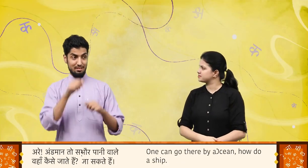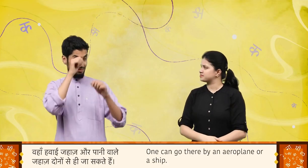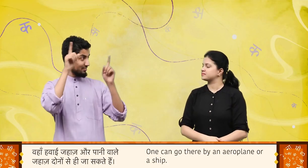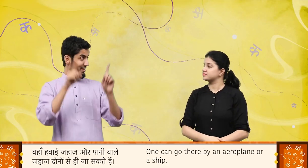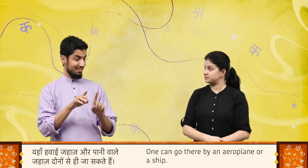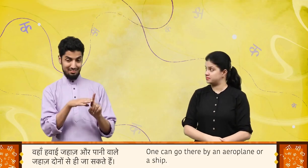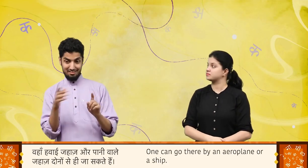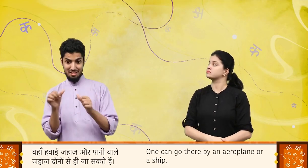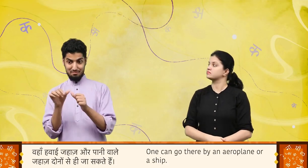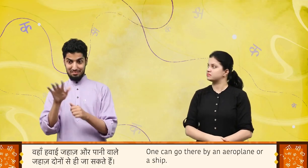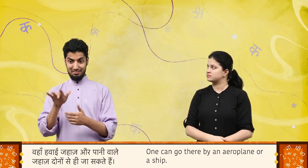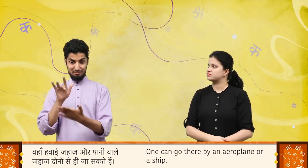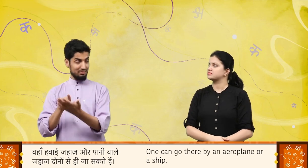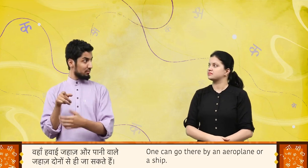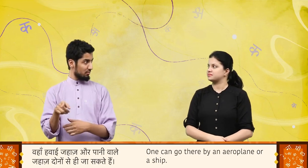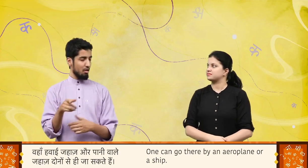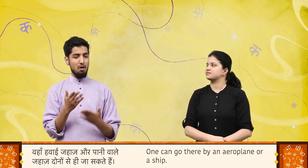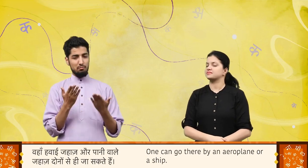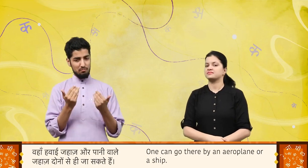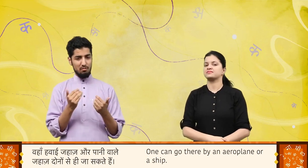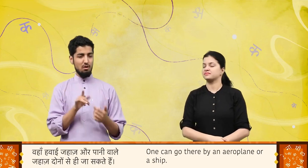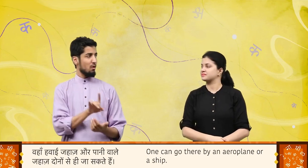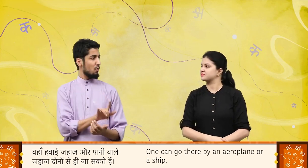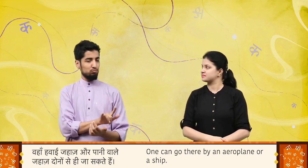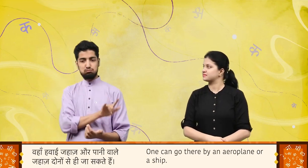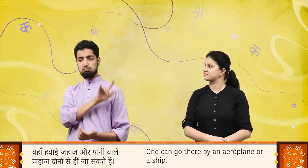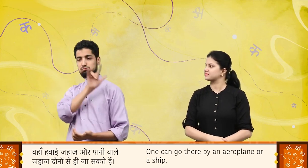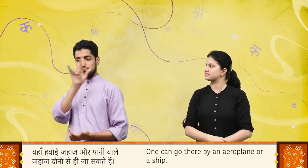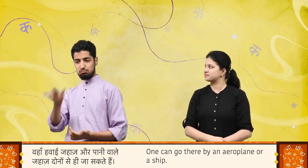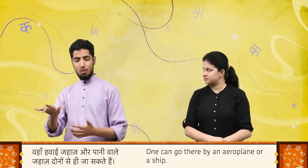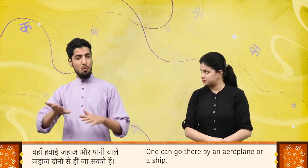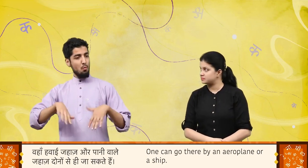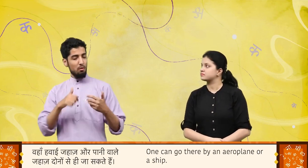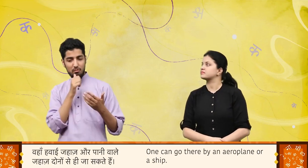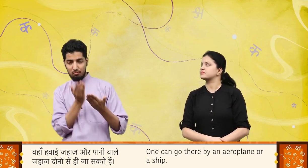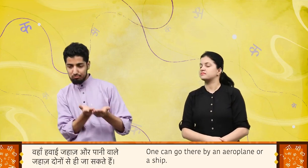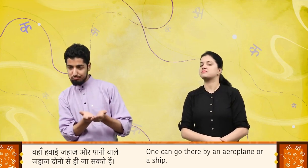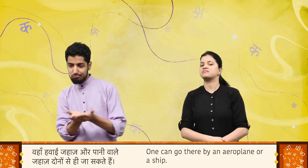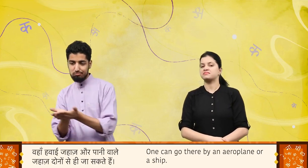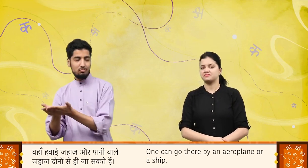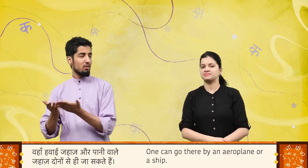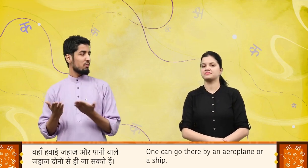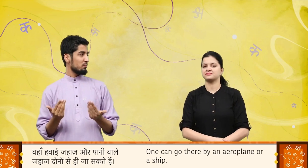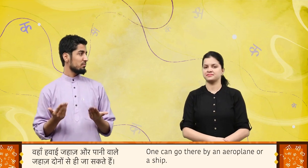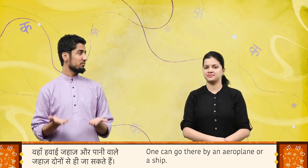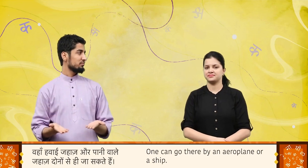वहां हवाई जाहाज और पानी वाले जाहाज दोनों से ही जा सकते